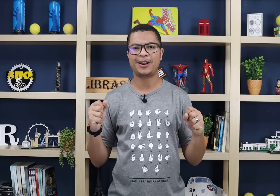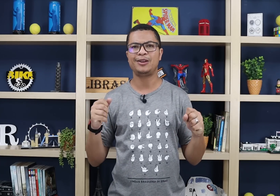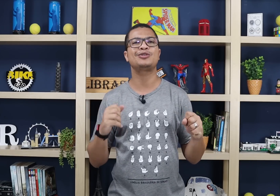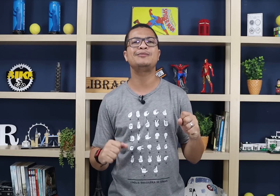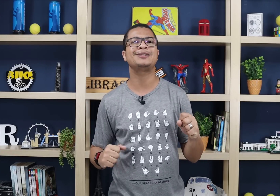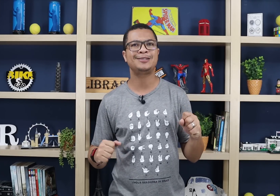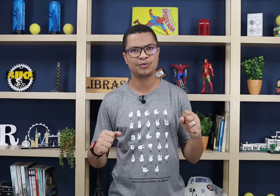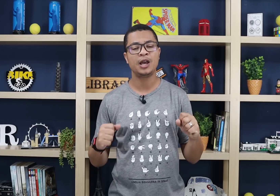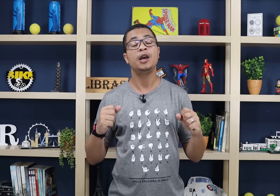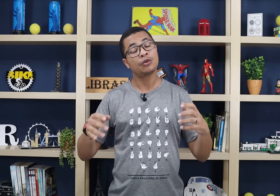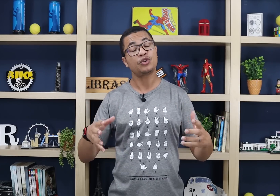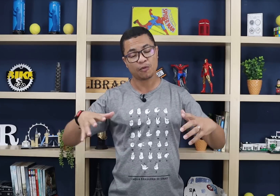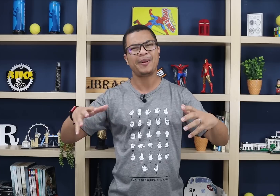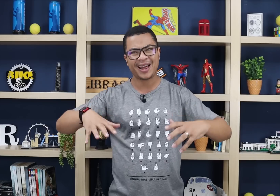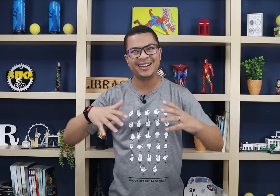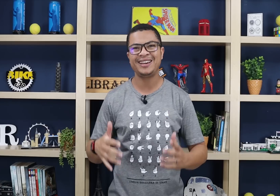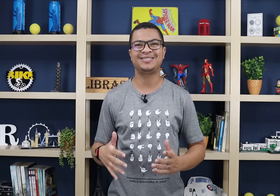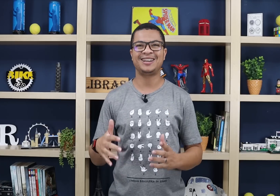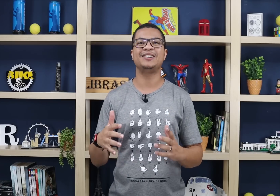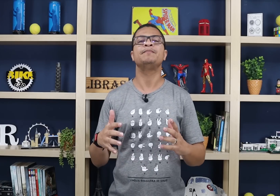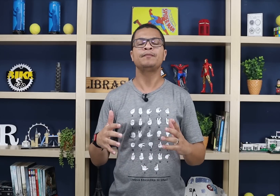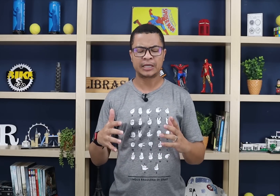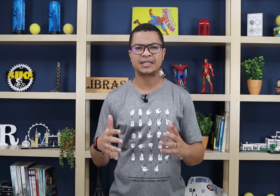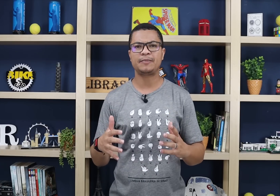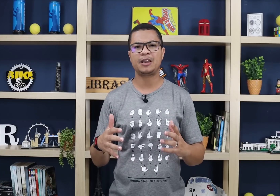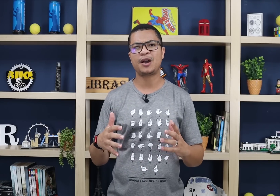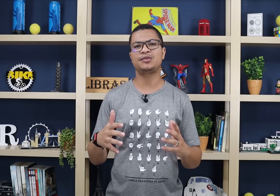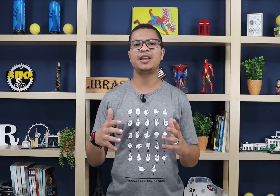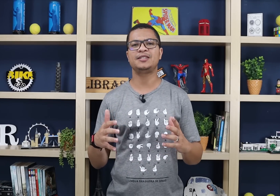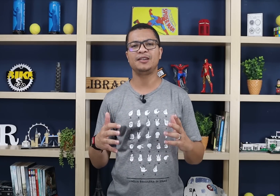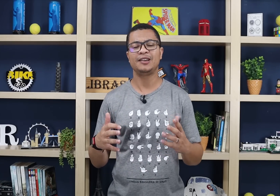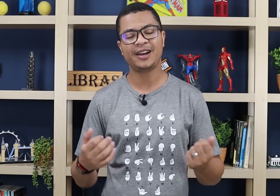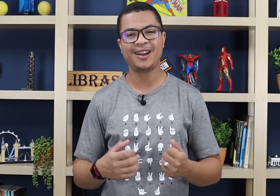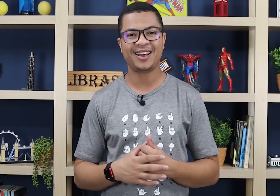falar nem no nosso Brasil, no nosso planeta. Quer saber que passo é esse? Treinar.